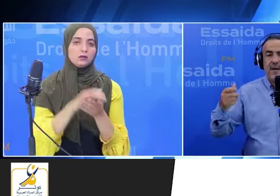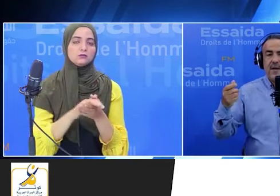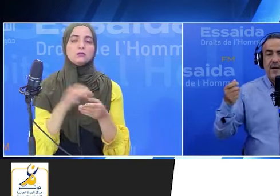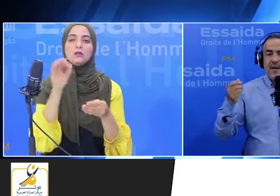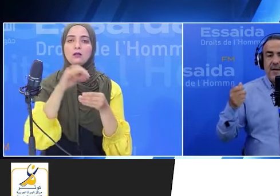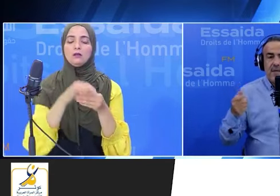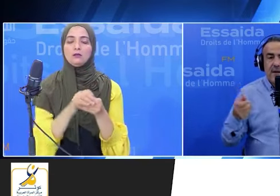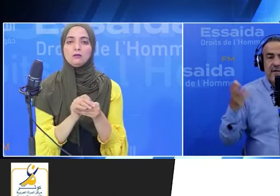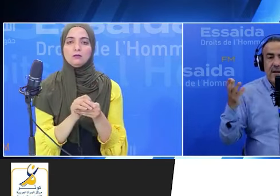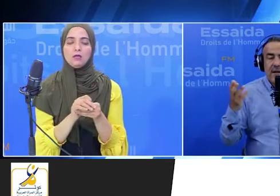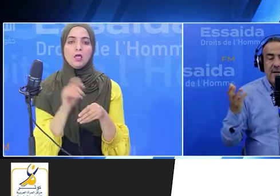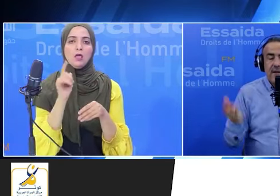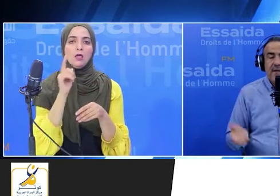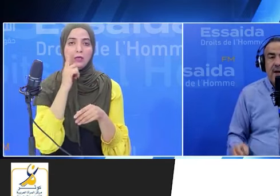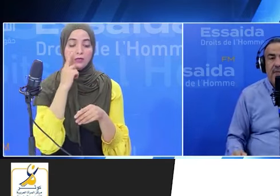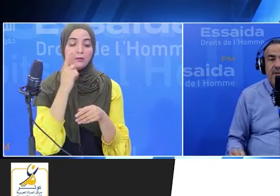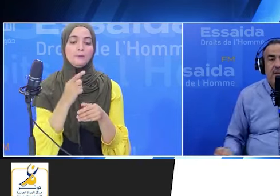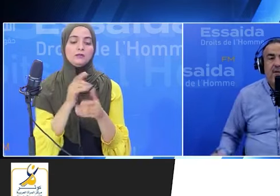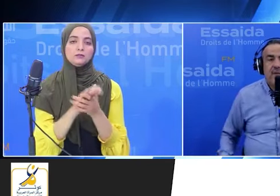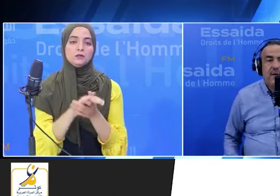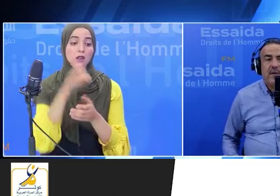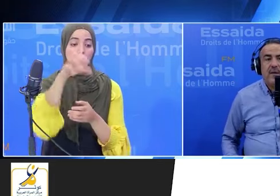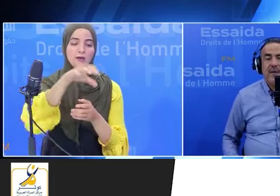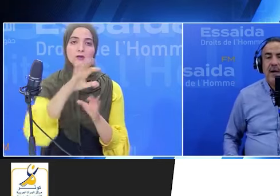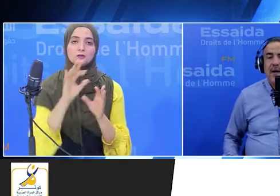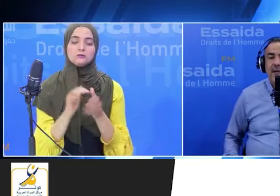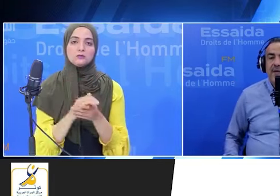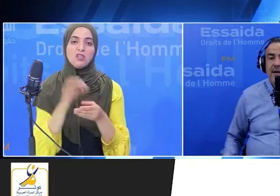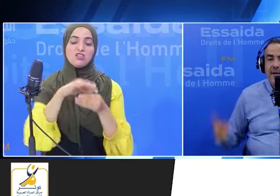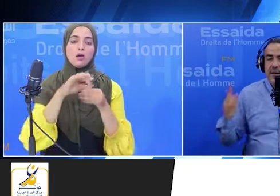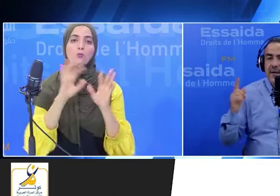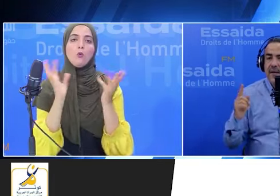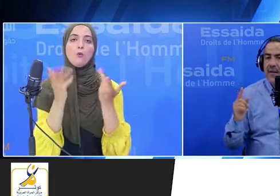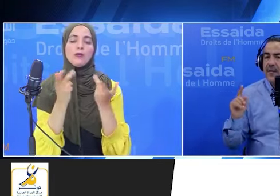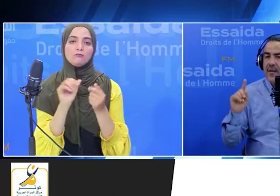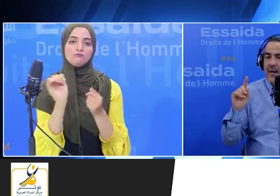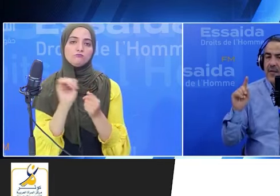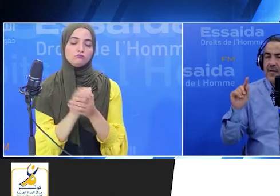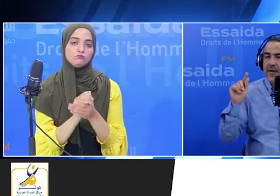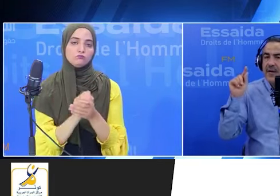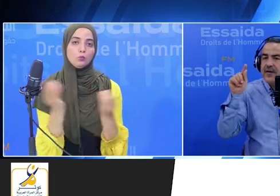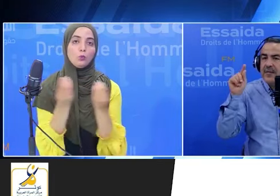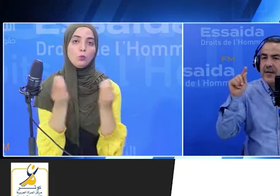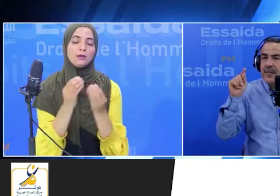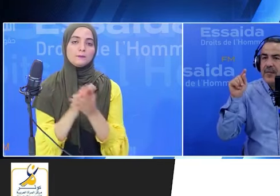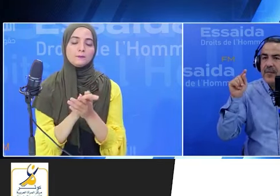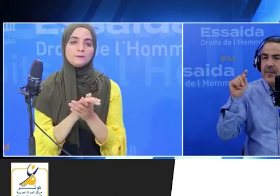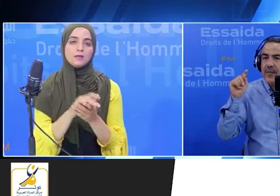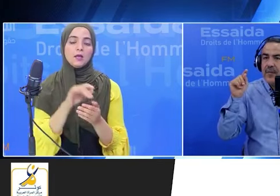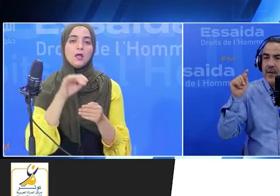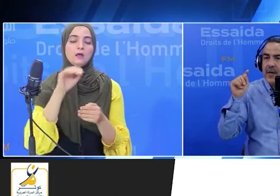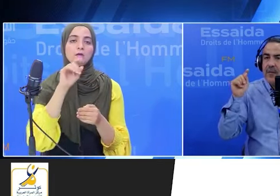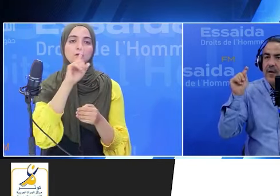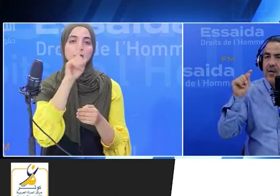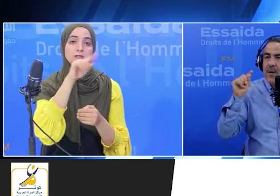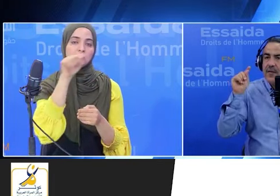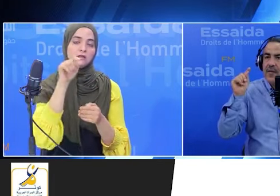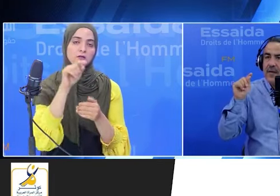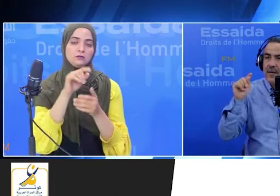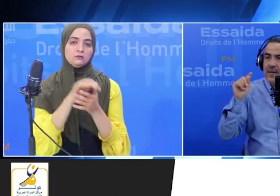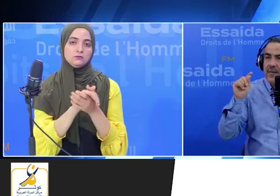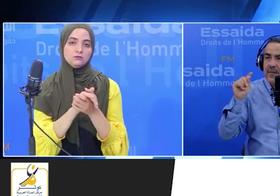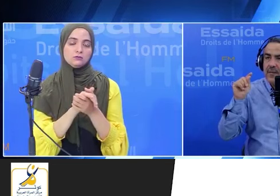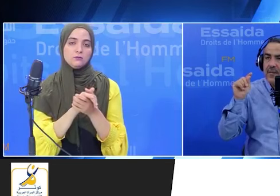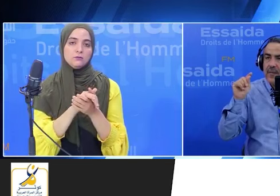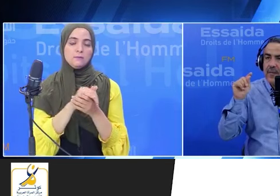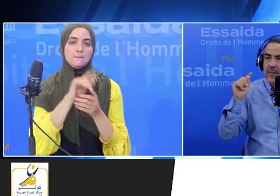مركز بتاع الانتخاب ومين عن طريق معلومة سخيرة نجمة مية وخمسة